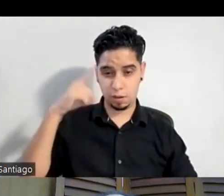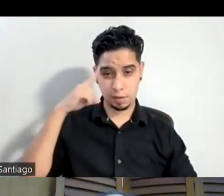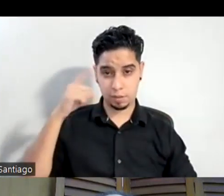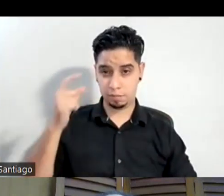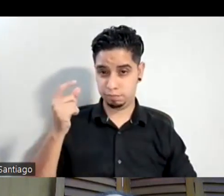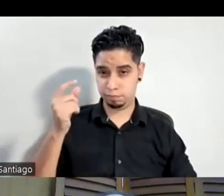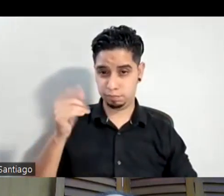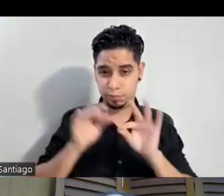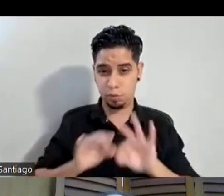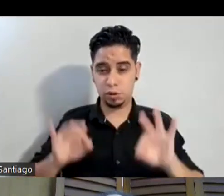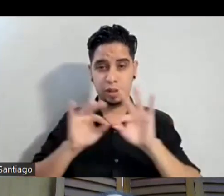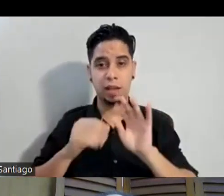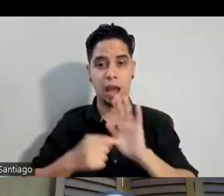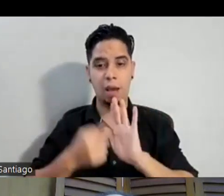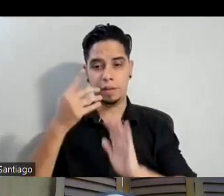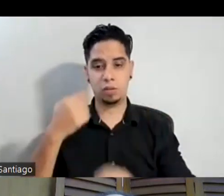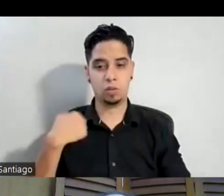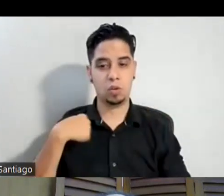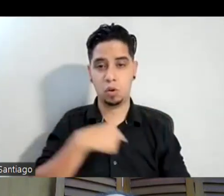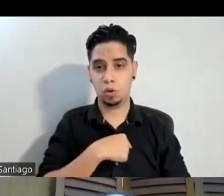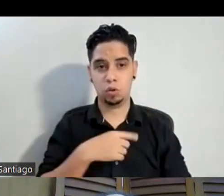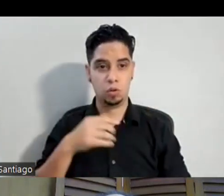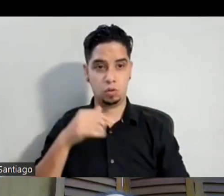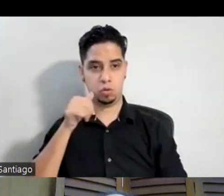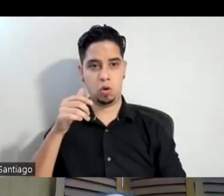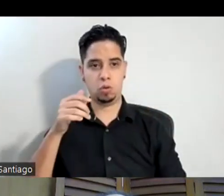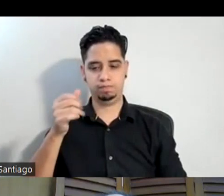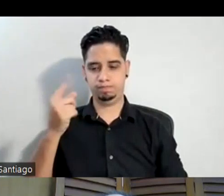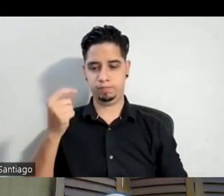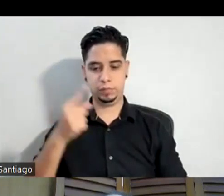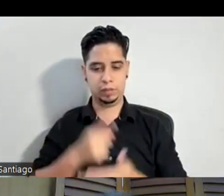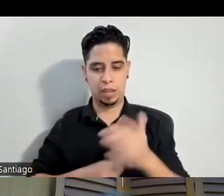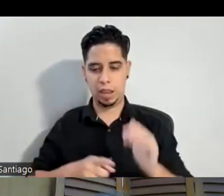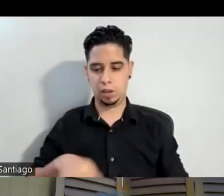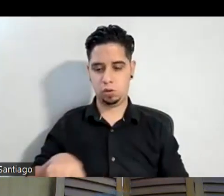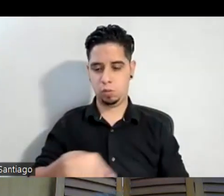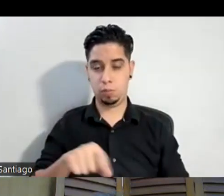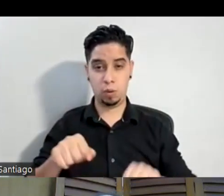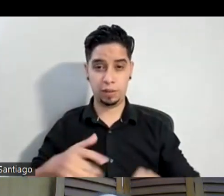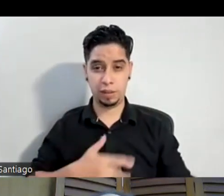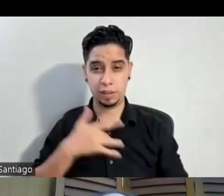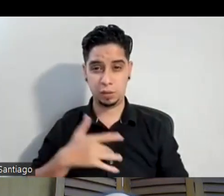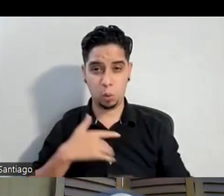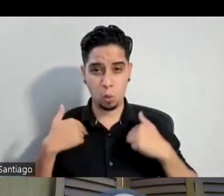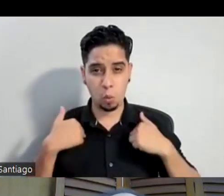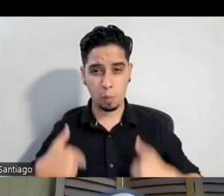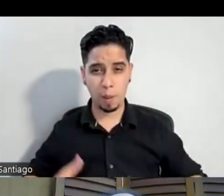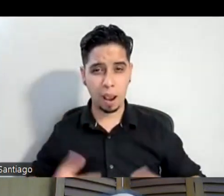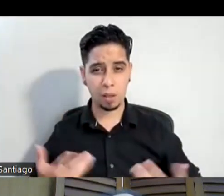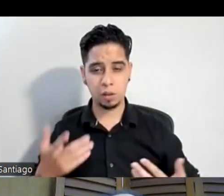veces menospreciamos lo que pueden sentir esos niños y son seres humanos que para ellos en ese momento el mundo